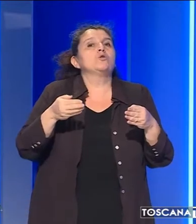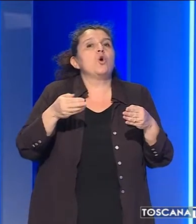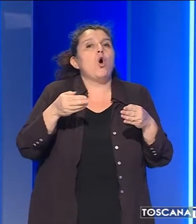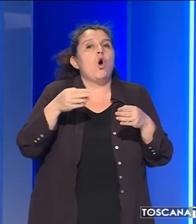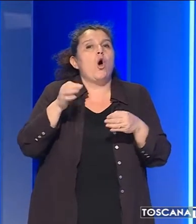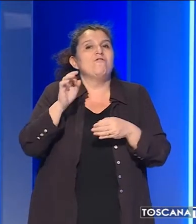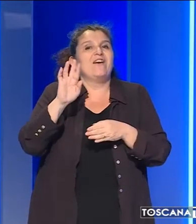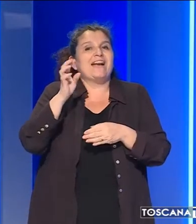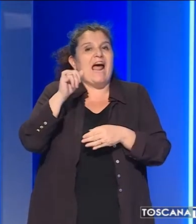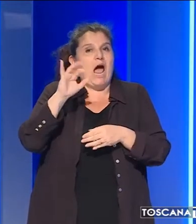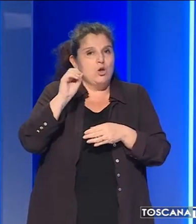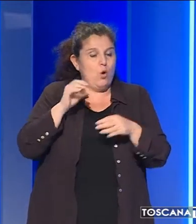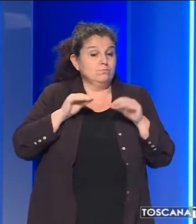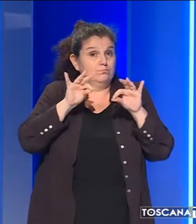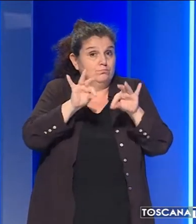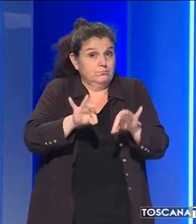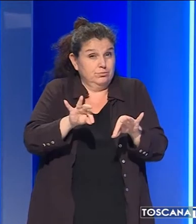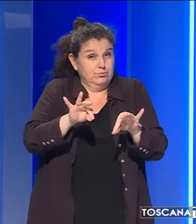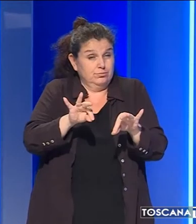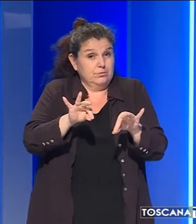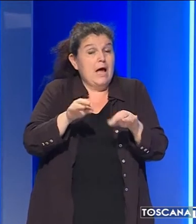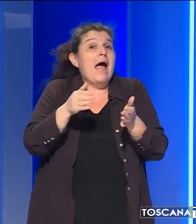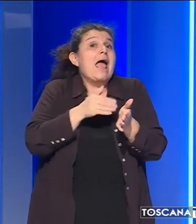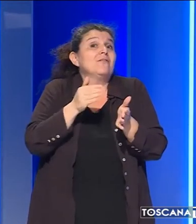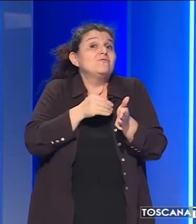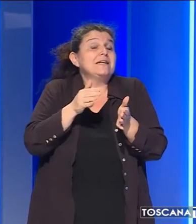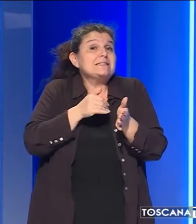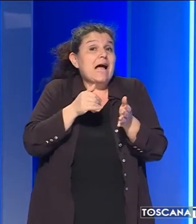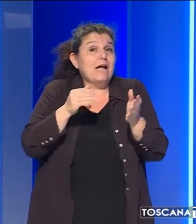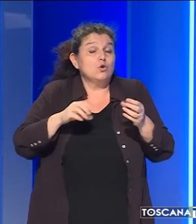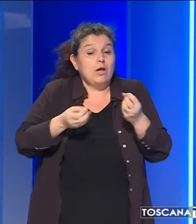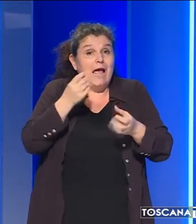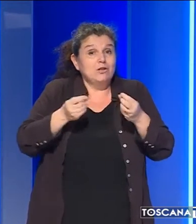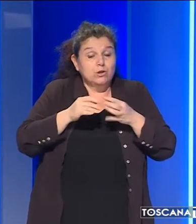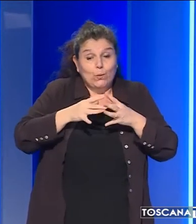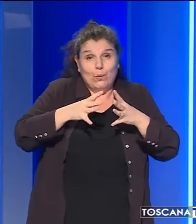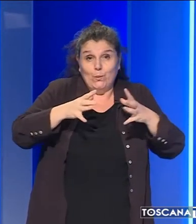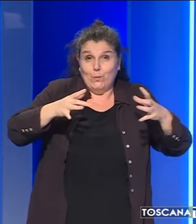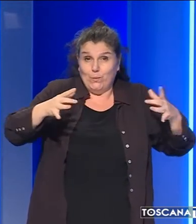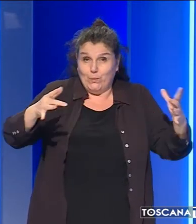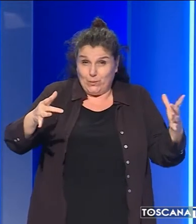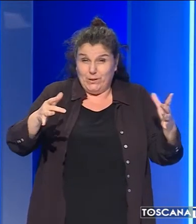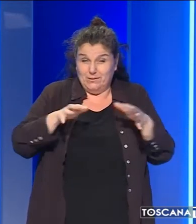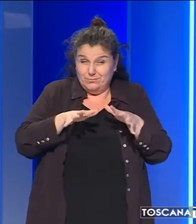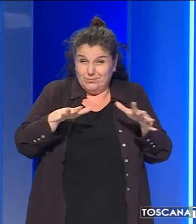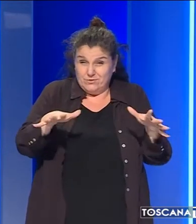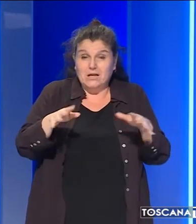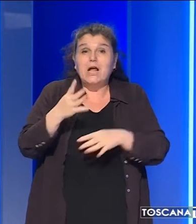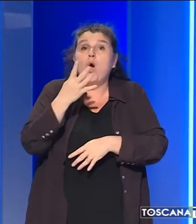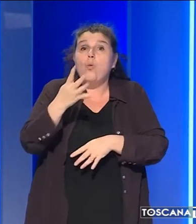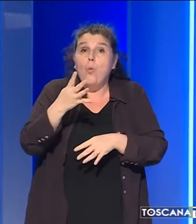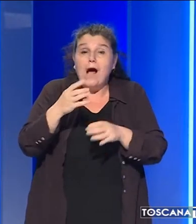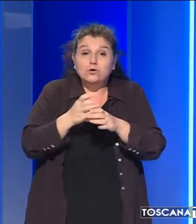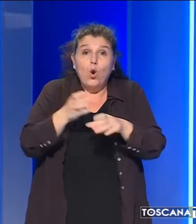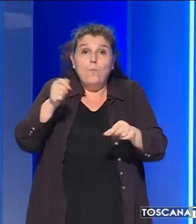arrivata sul posto, ha evitato che l'incendio si propagasse nell'edificio e che le quattro bombole di